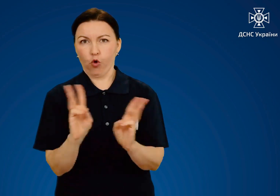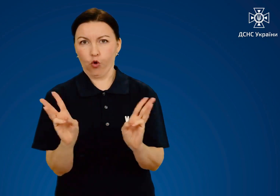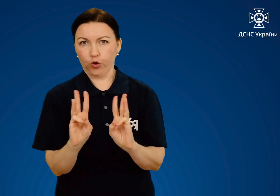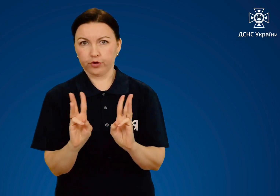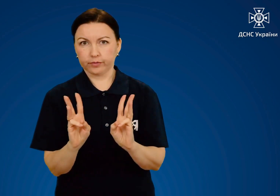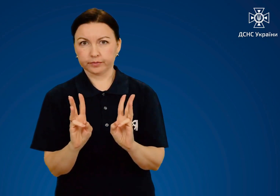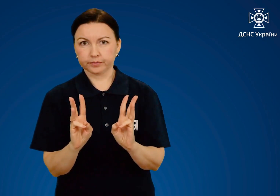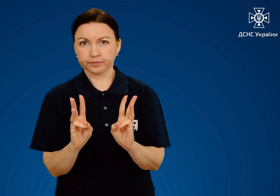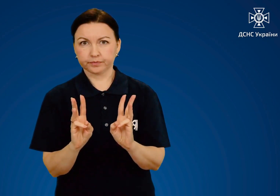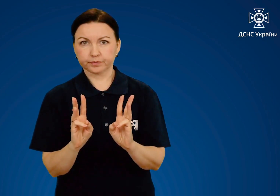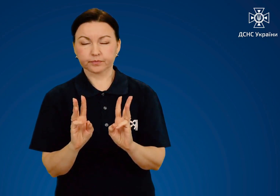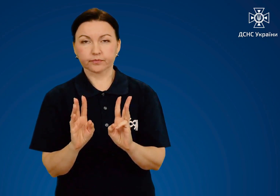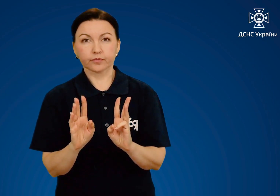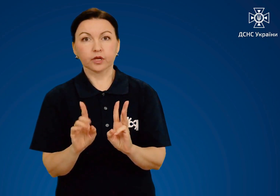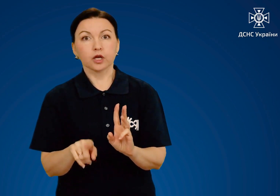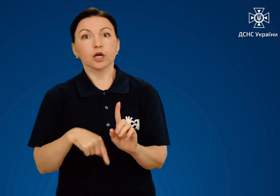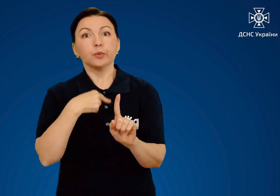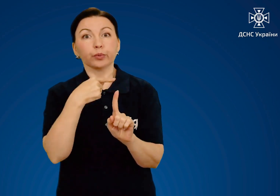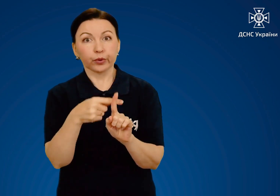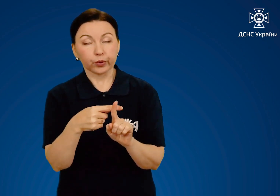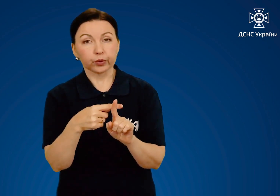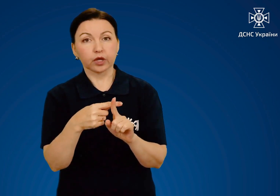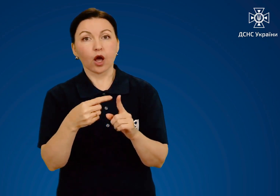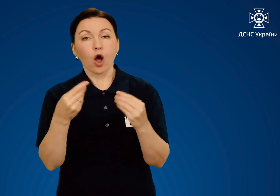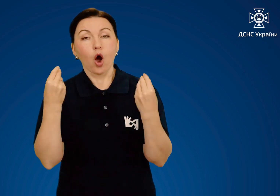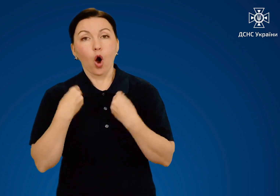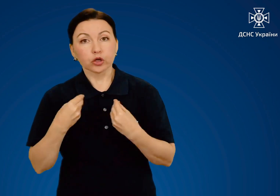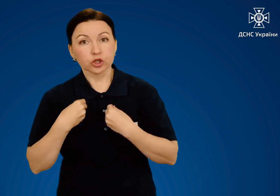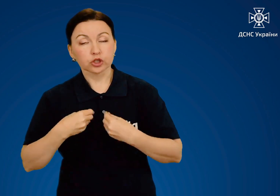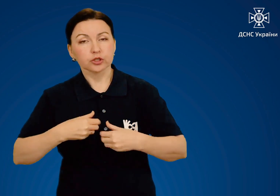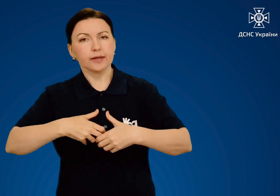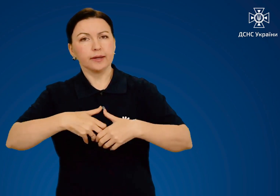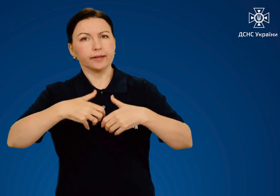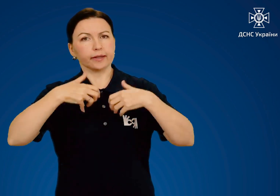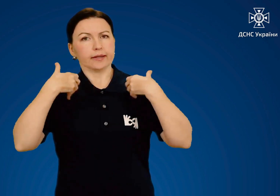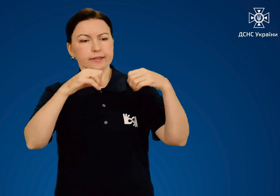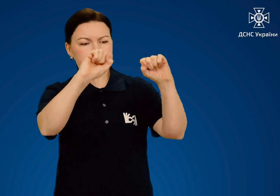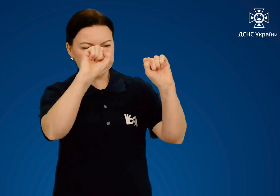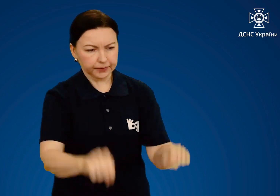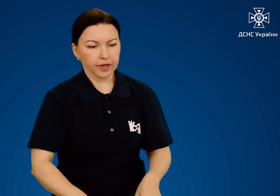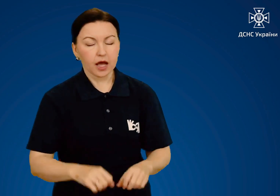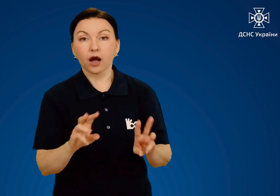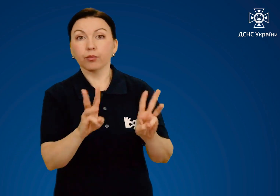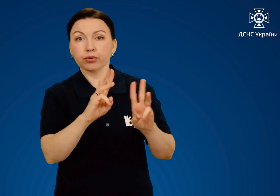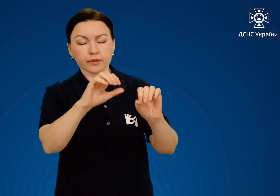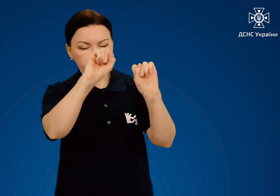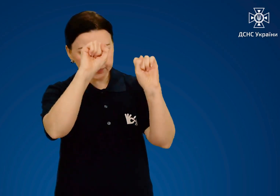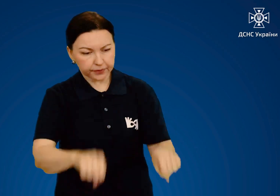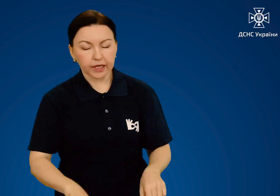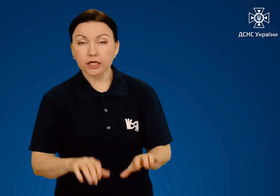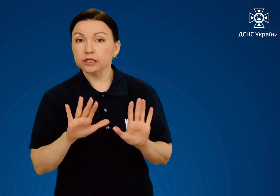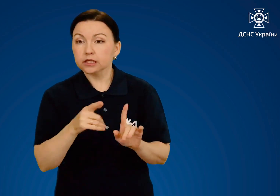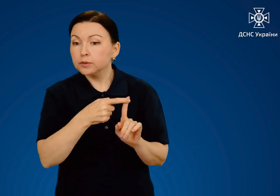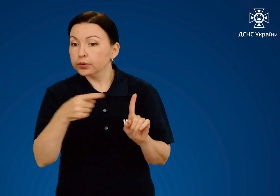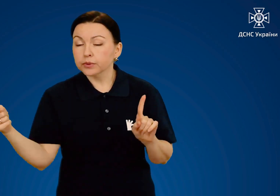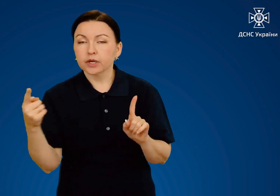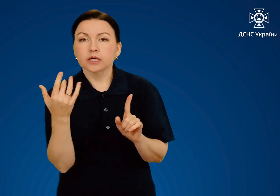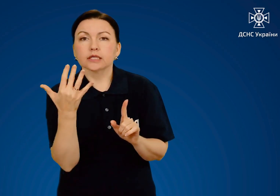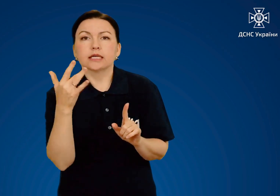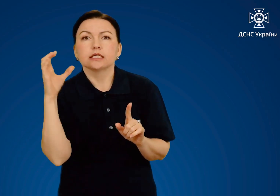загасити вогонь. При цьому зривати одяг із людини, що спалахнула, можна тільки